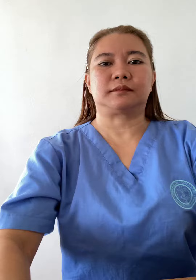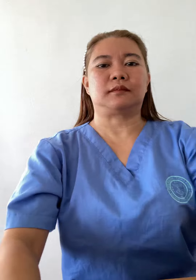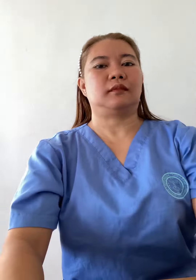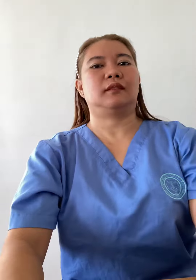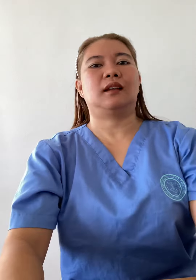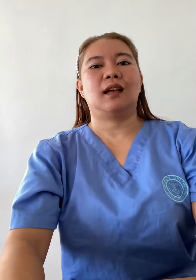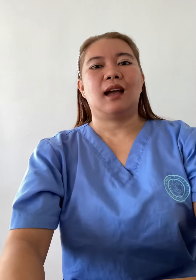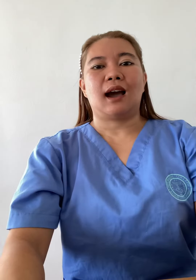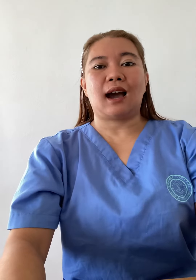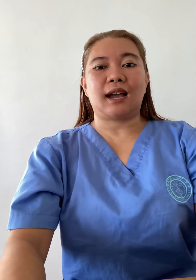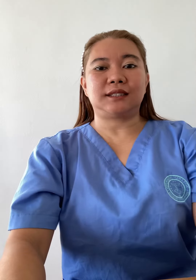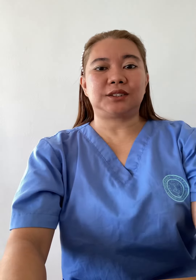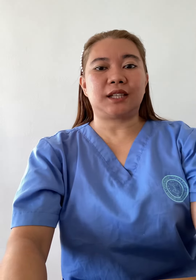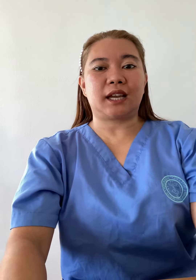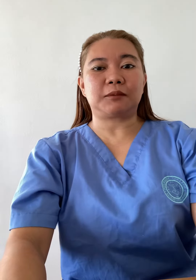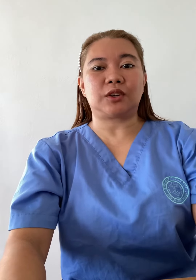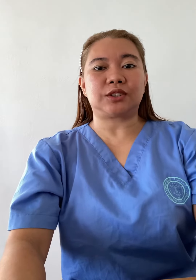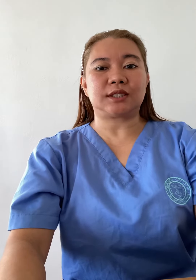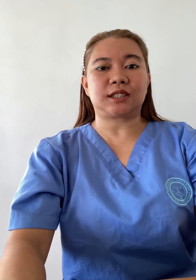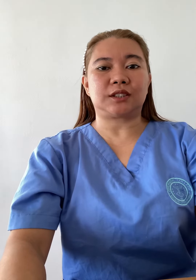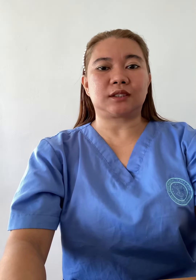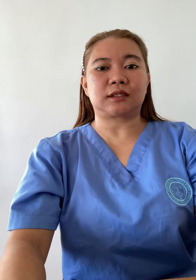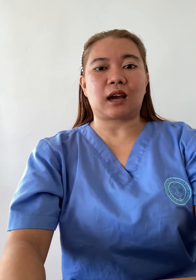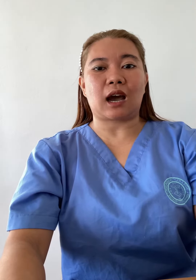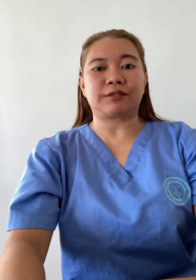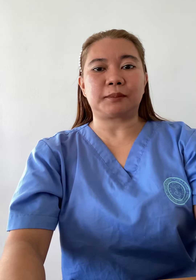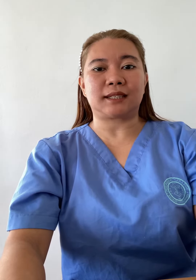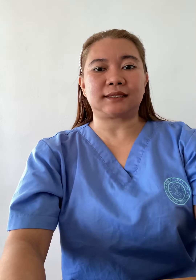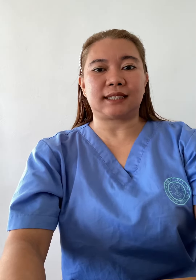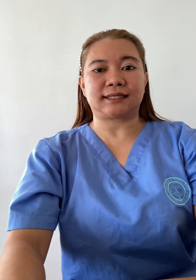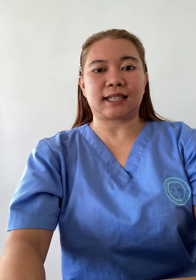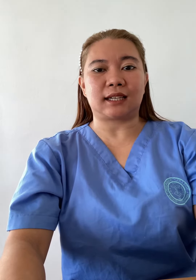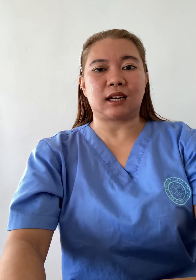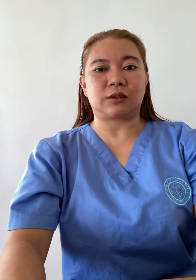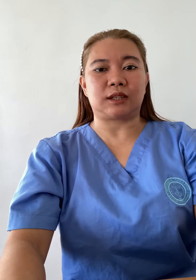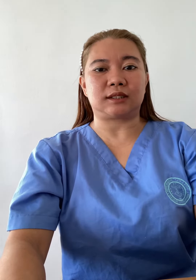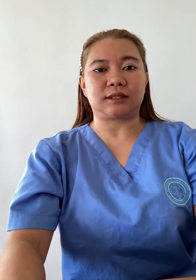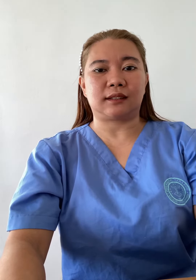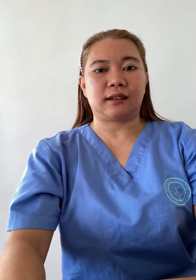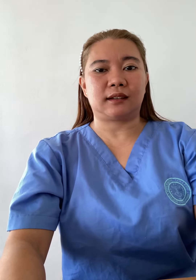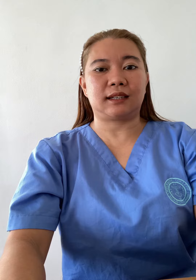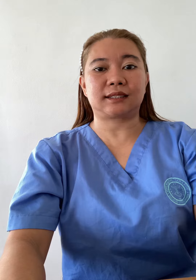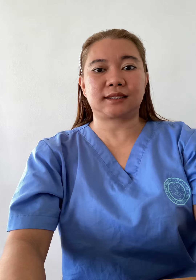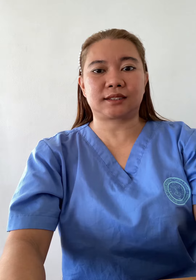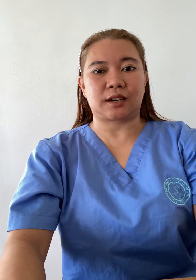Hi! Today I'm going to execute alphabets in sign language. Let's start!